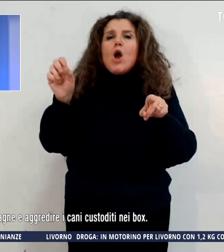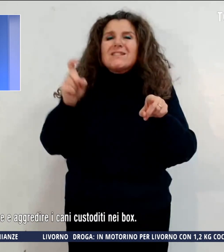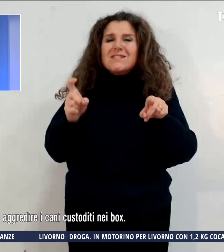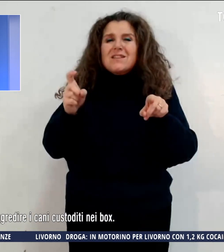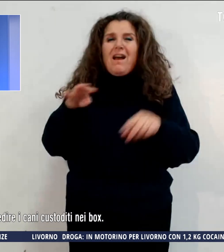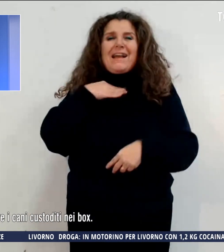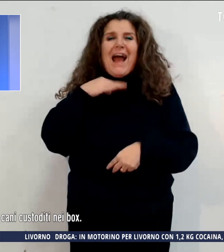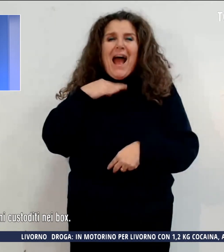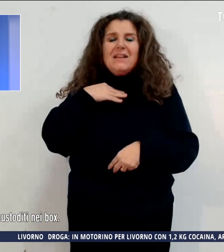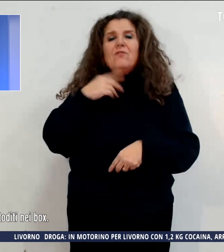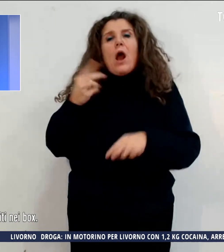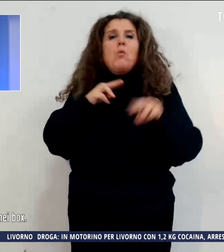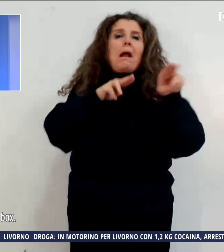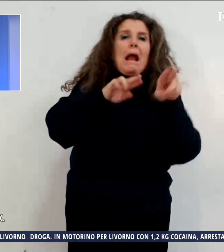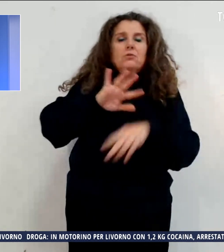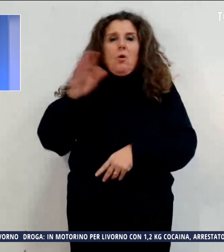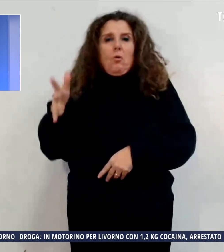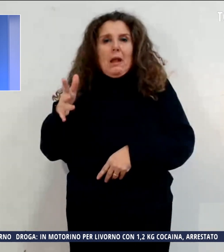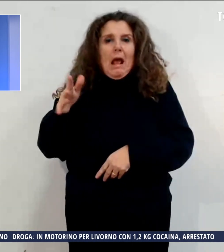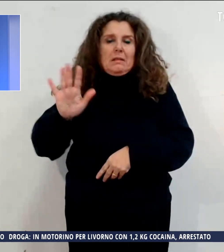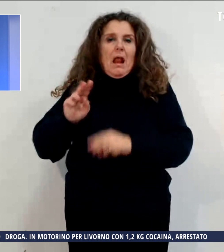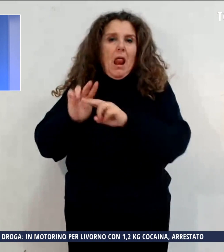battuta e l'altra di caccio.